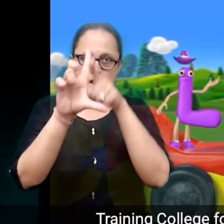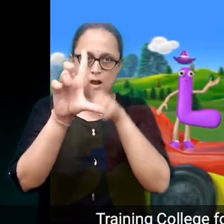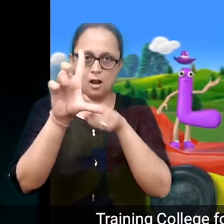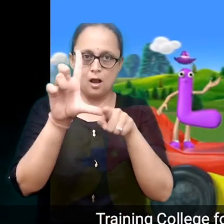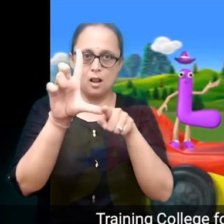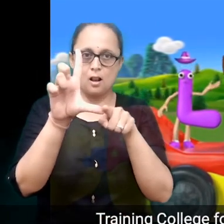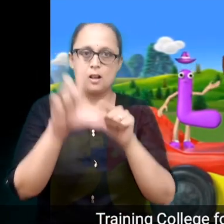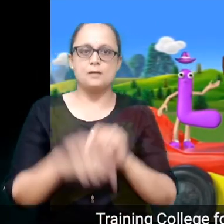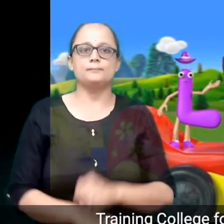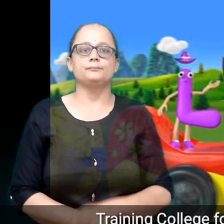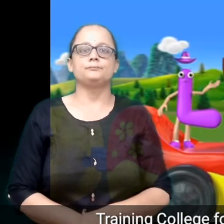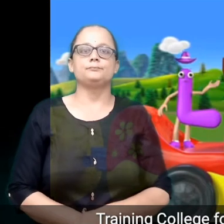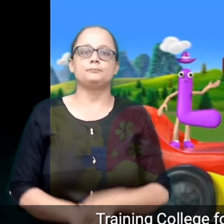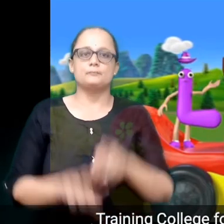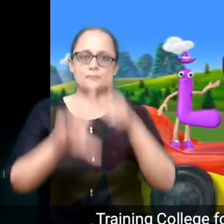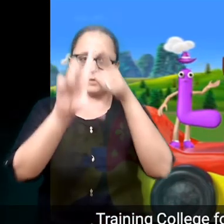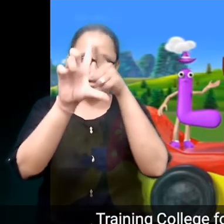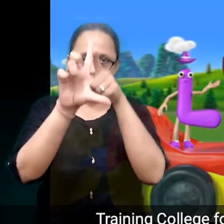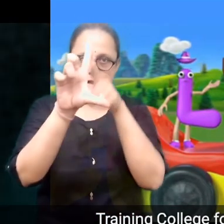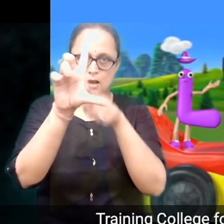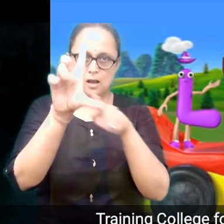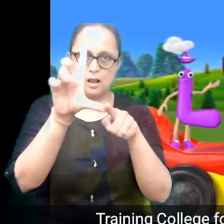L, L,